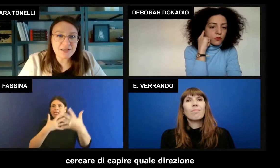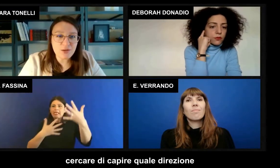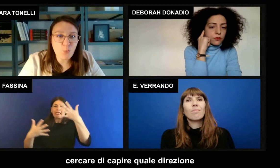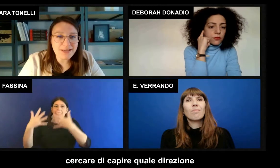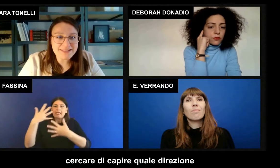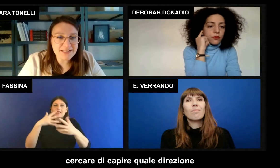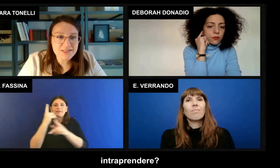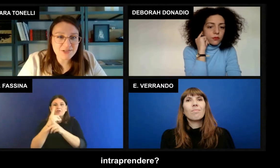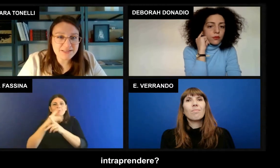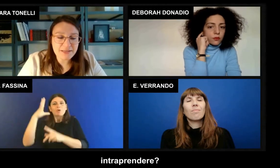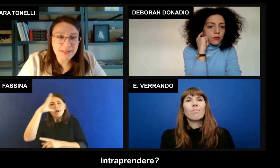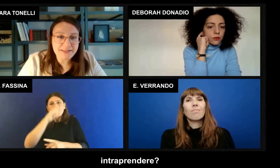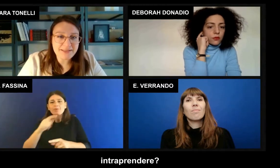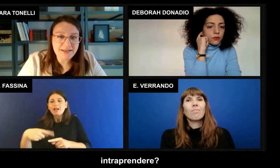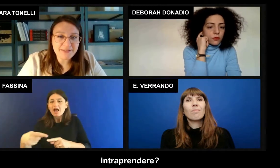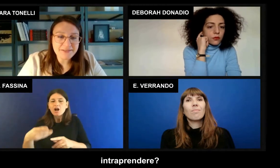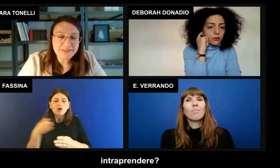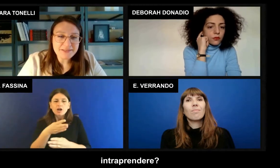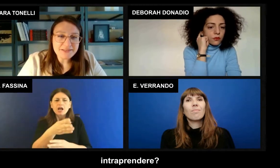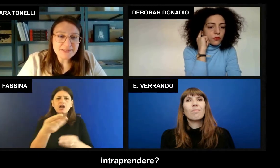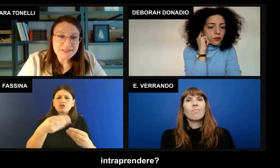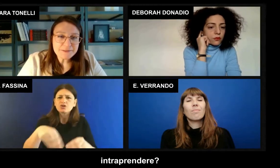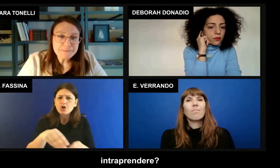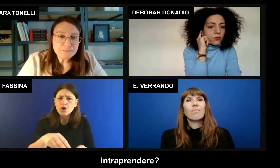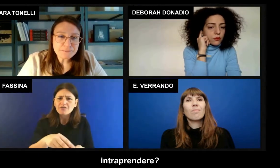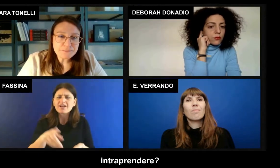capire quale direzione intraprendere.